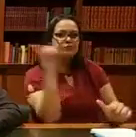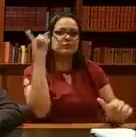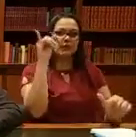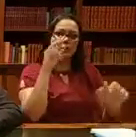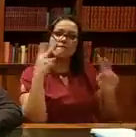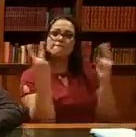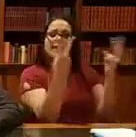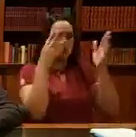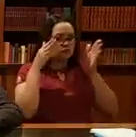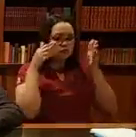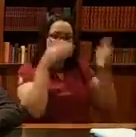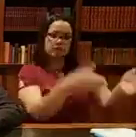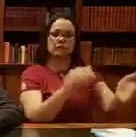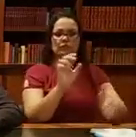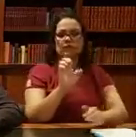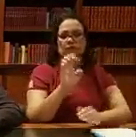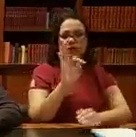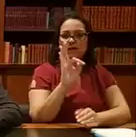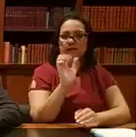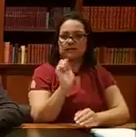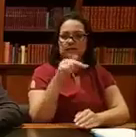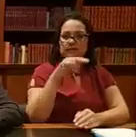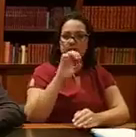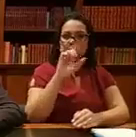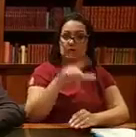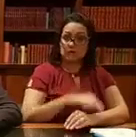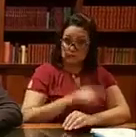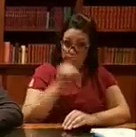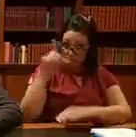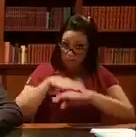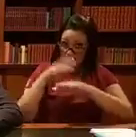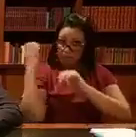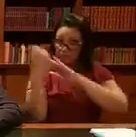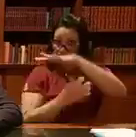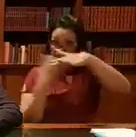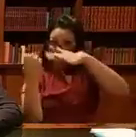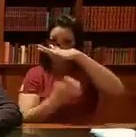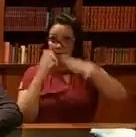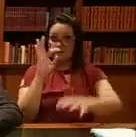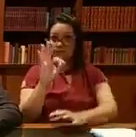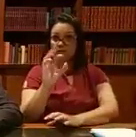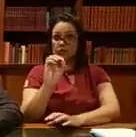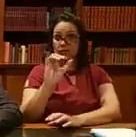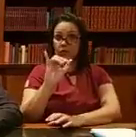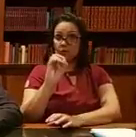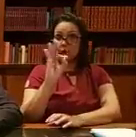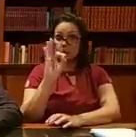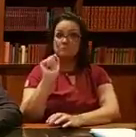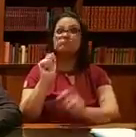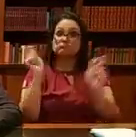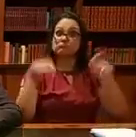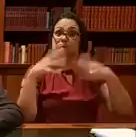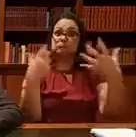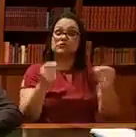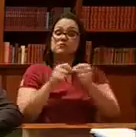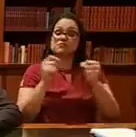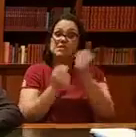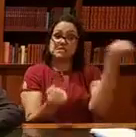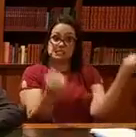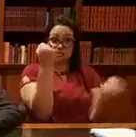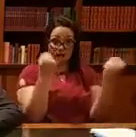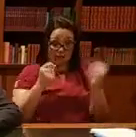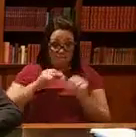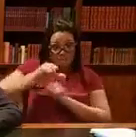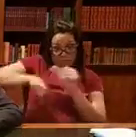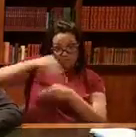do etanol. Isso fez com que a Toyota criasse um carro híbrido a etanol. O primeiro carro do mundo que vai